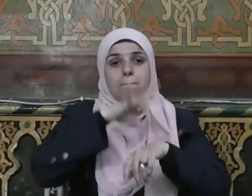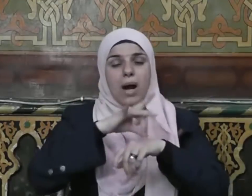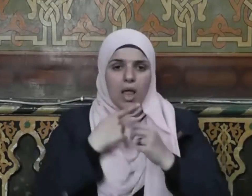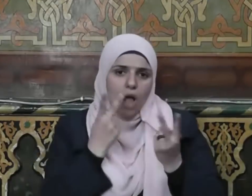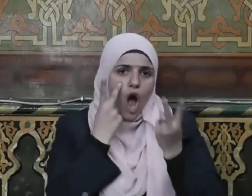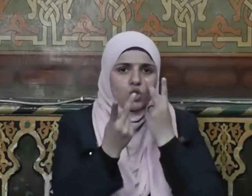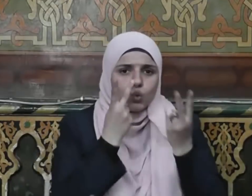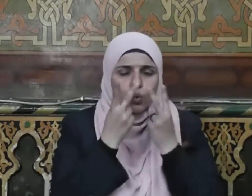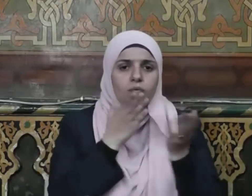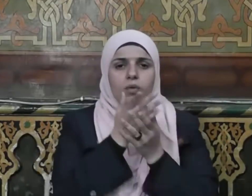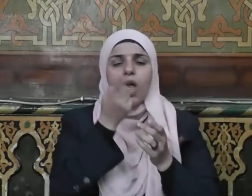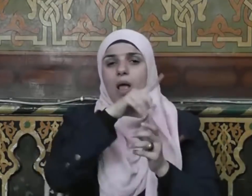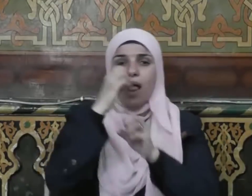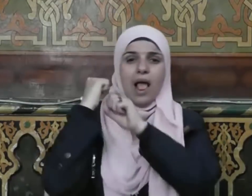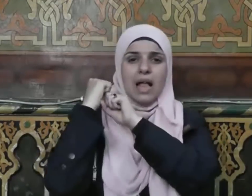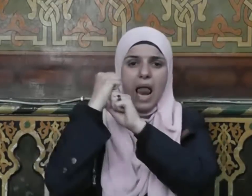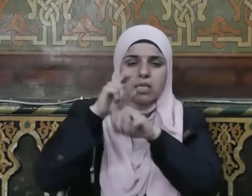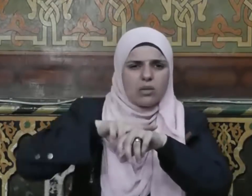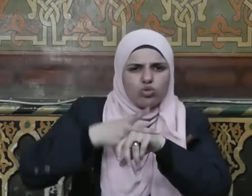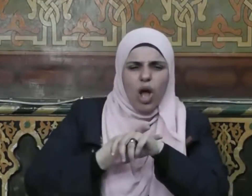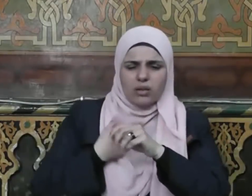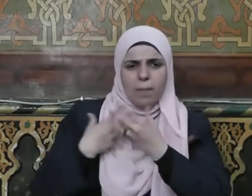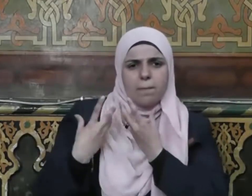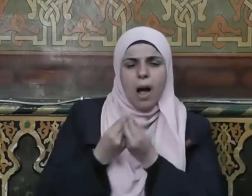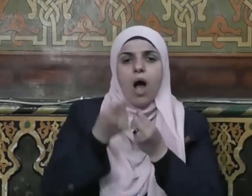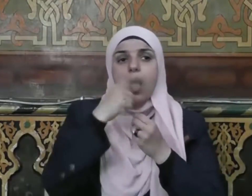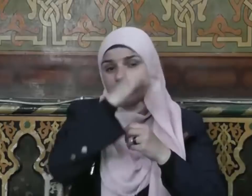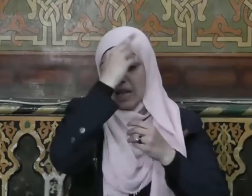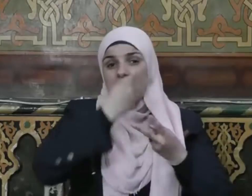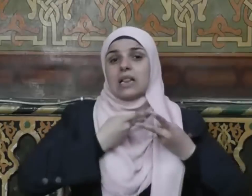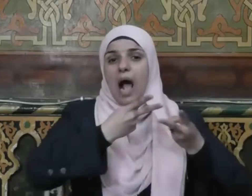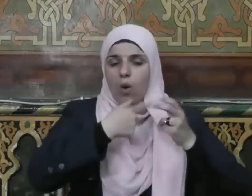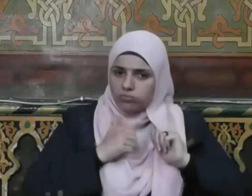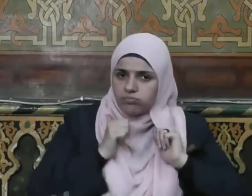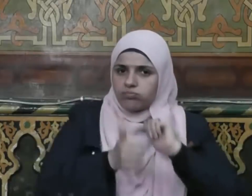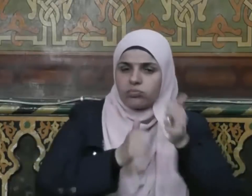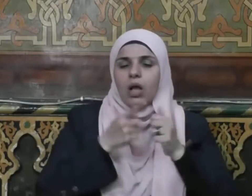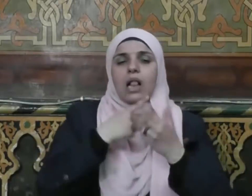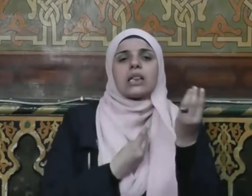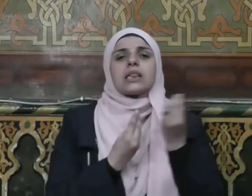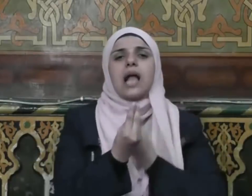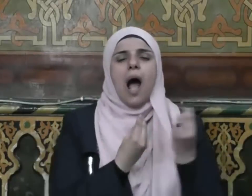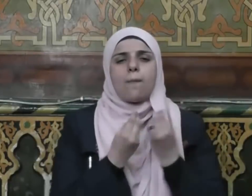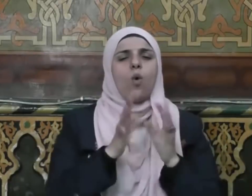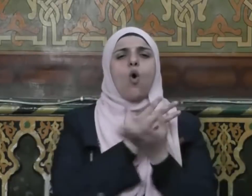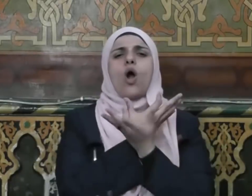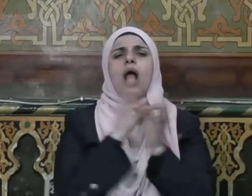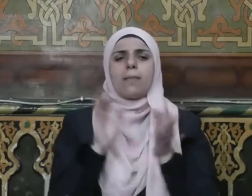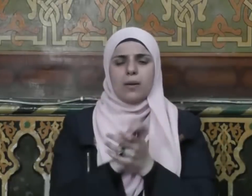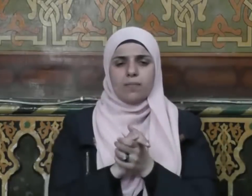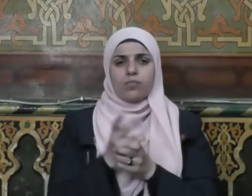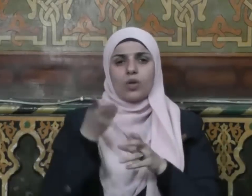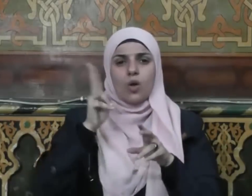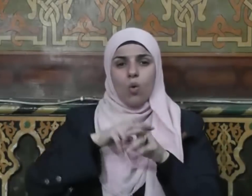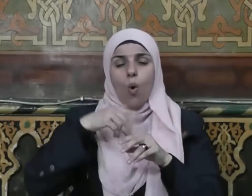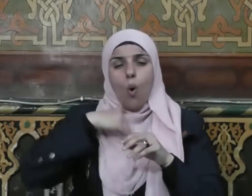مريضهم ويشهد جنائزهم ويجيب دعوتهم ويشاورهم في الأمر ويخفض